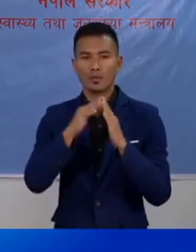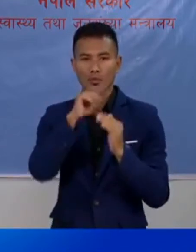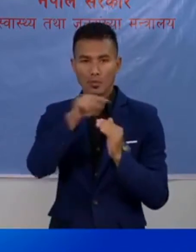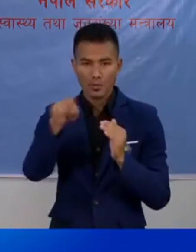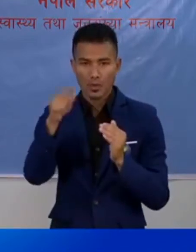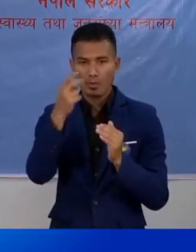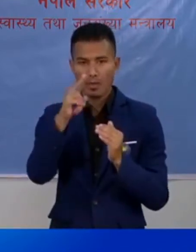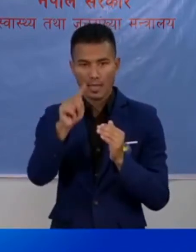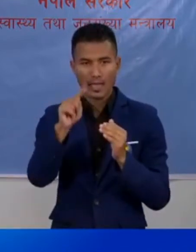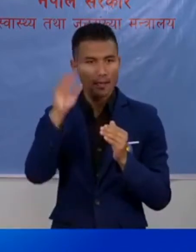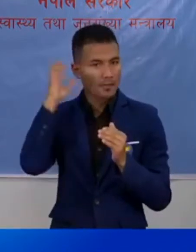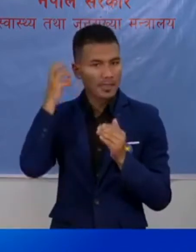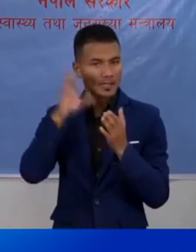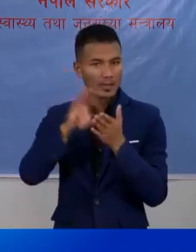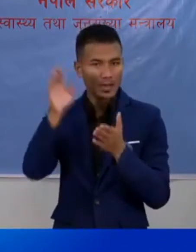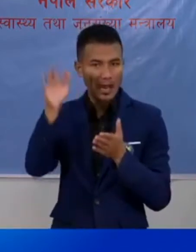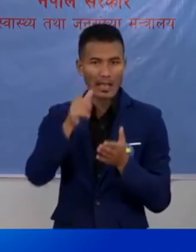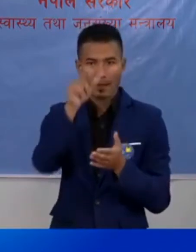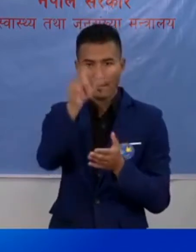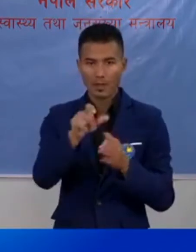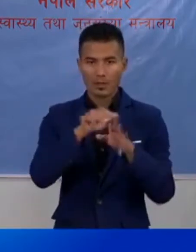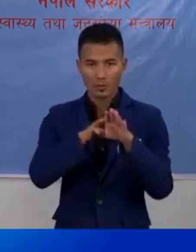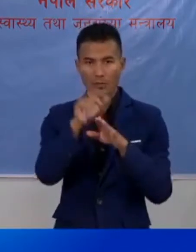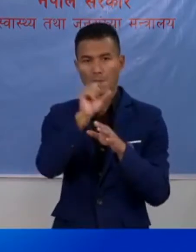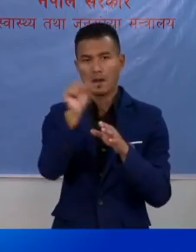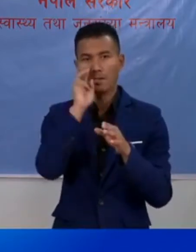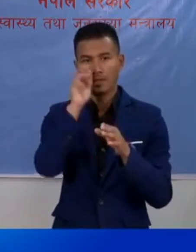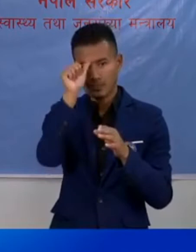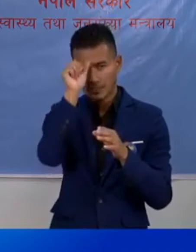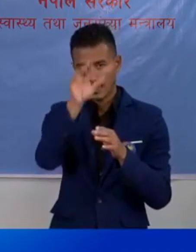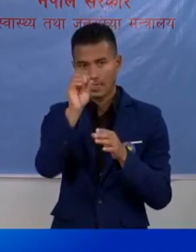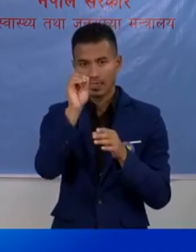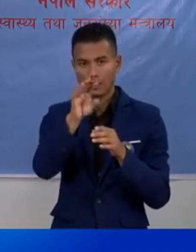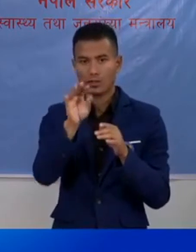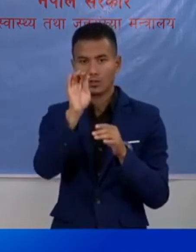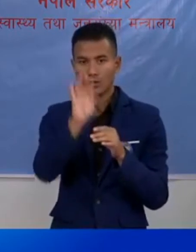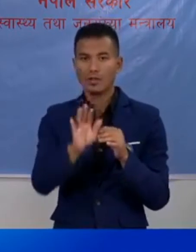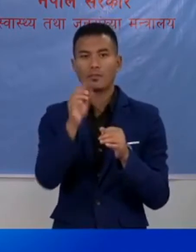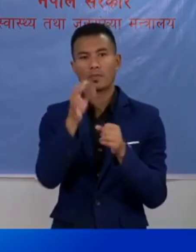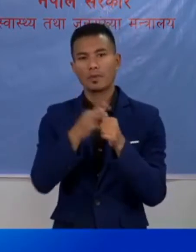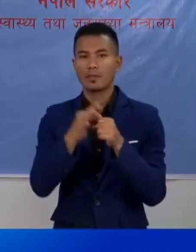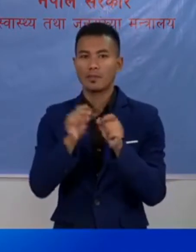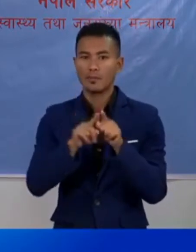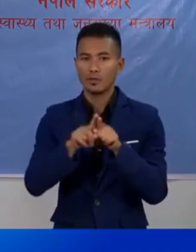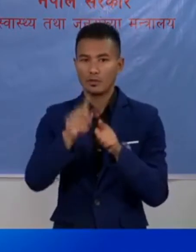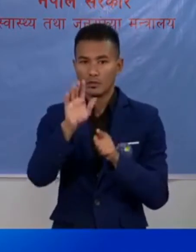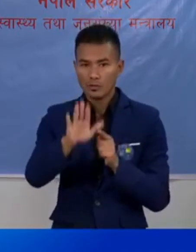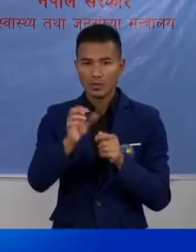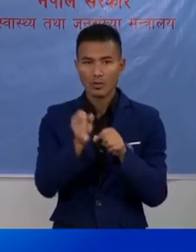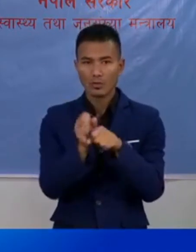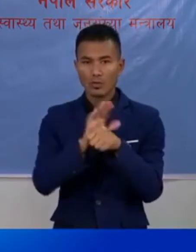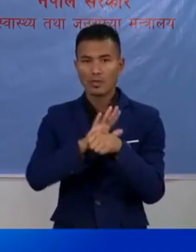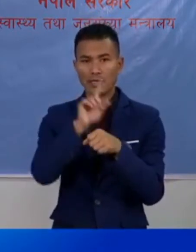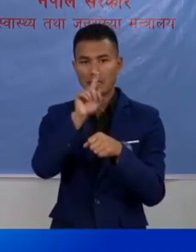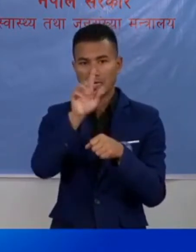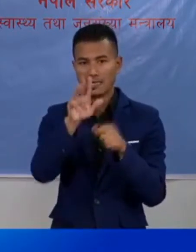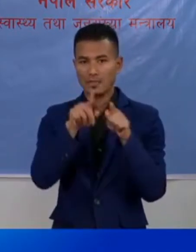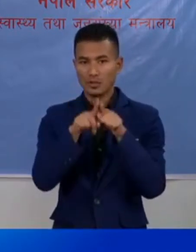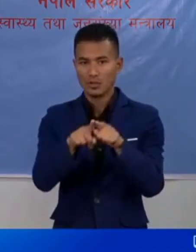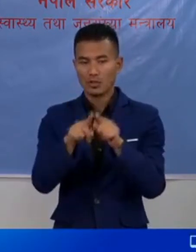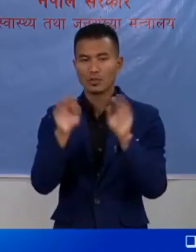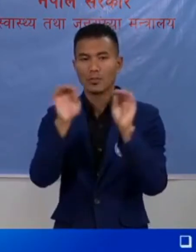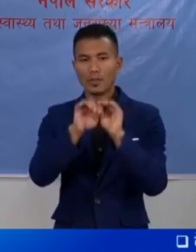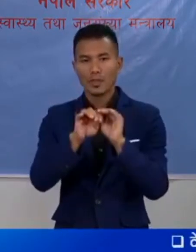-परी बहेका विदेश बाट आउनुँँबहेका व्यक्ति हर को बारेमा जानकारी दिन सक्किने बेवस्था शा। तेसे गरी COVID-19 संग